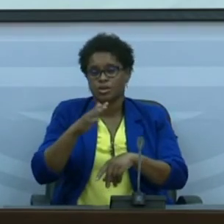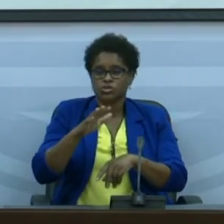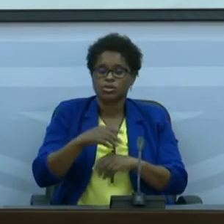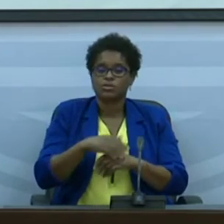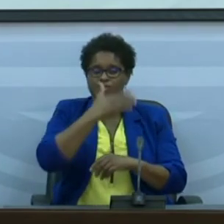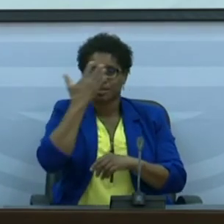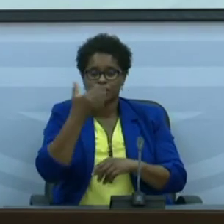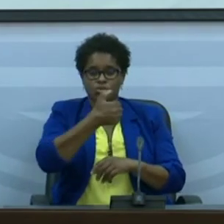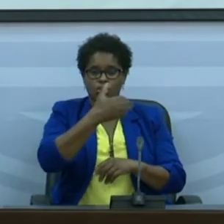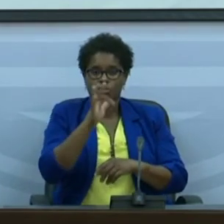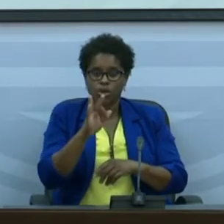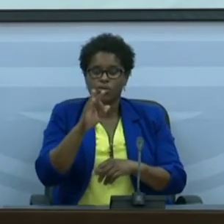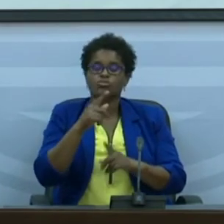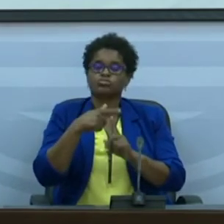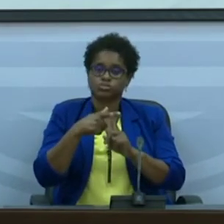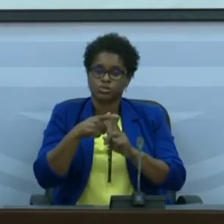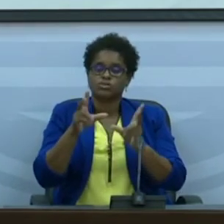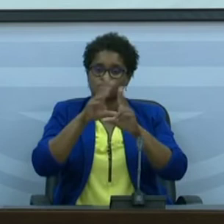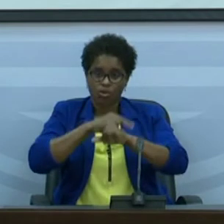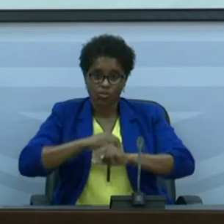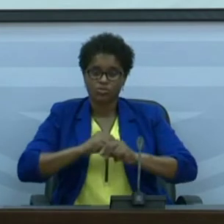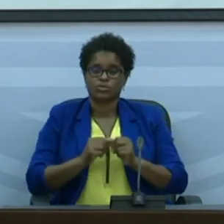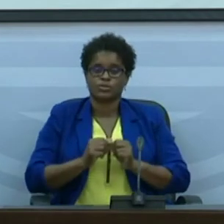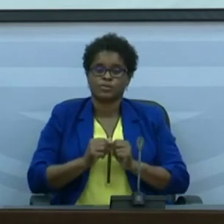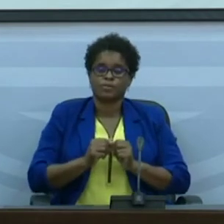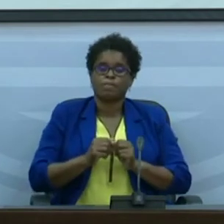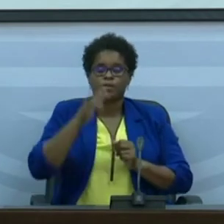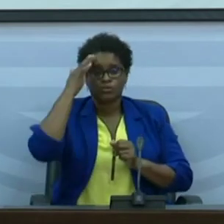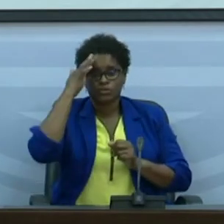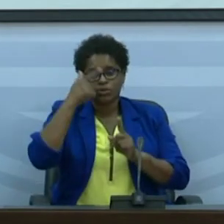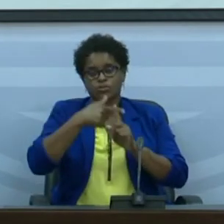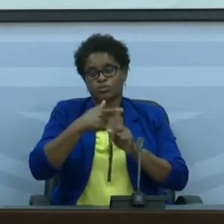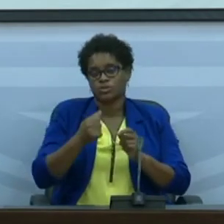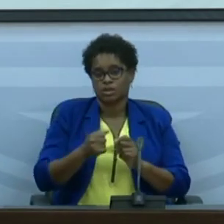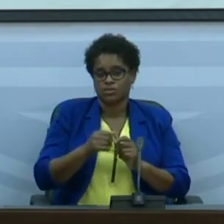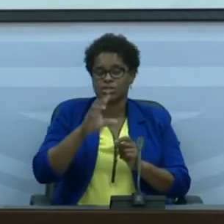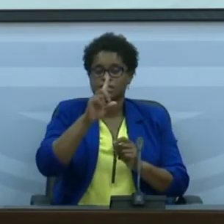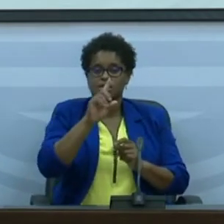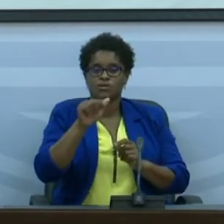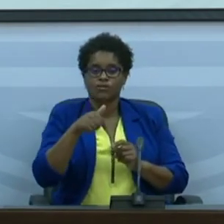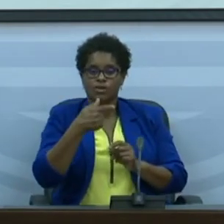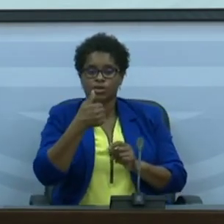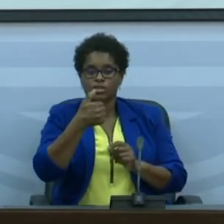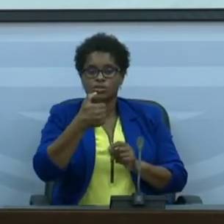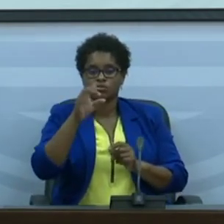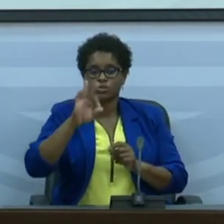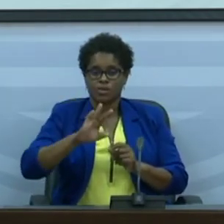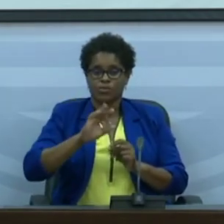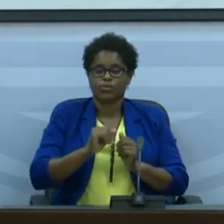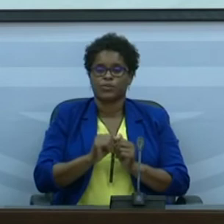média diária de 54 casos novos e uma taxa de positividade de 6,5%